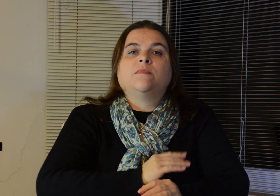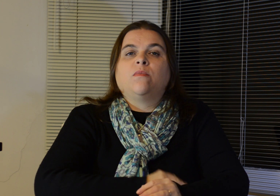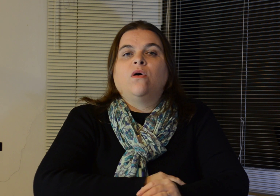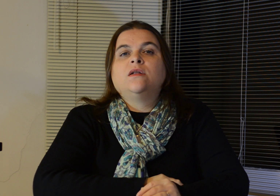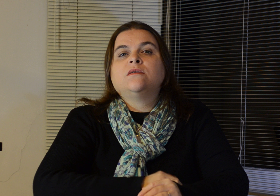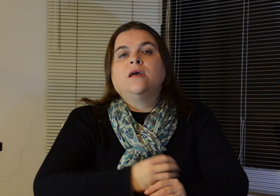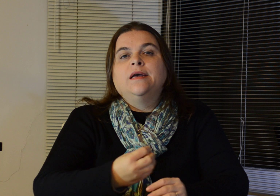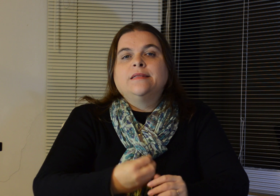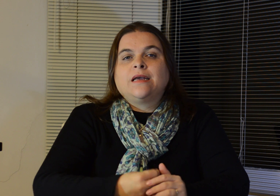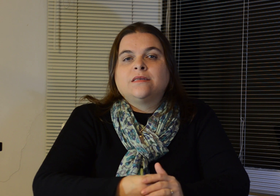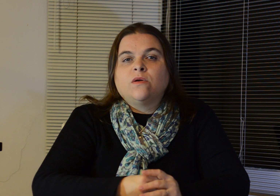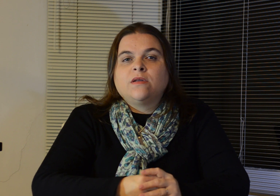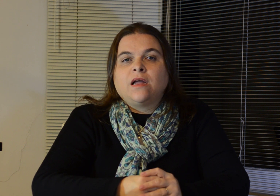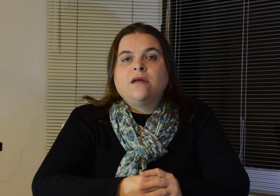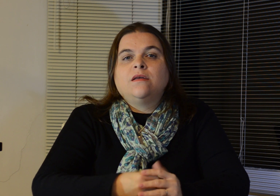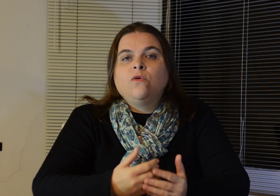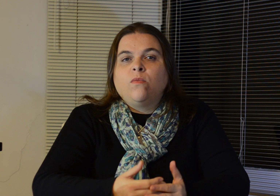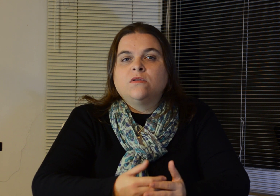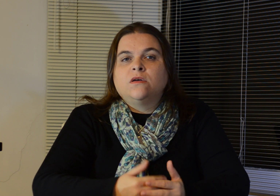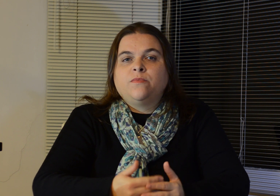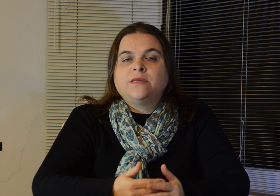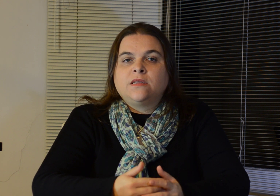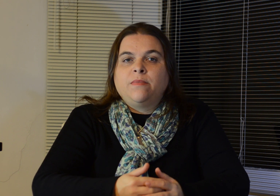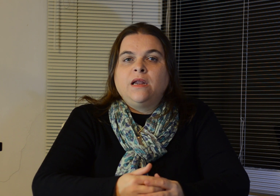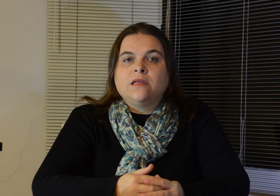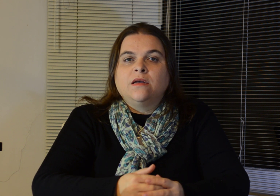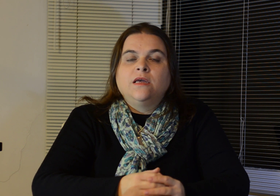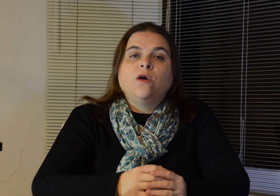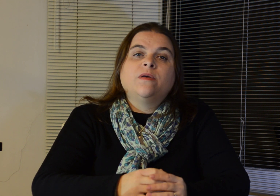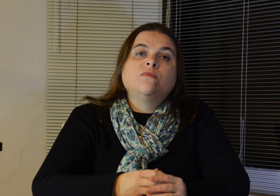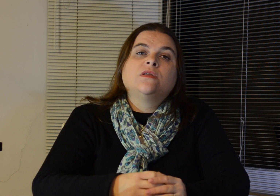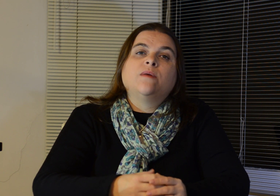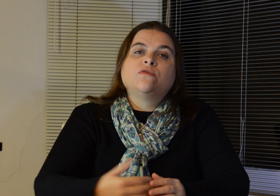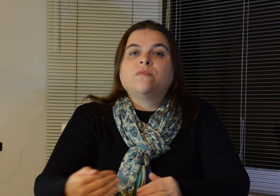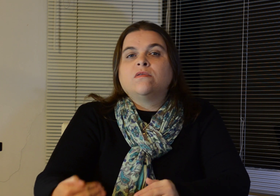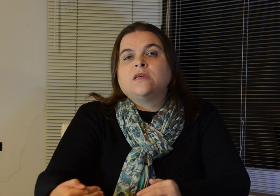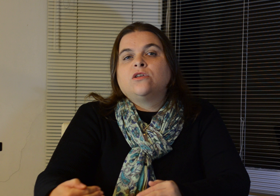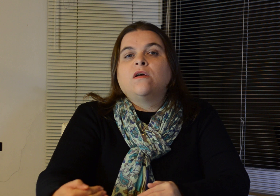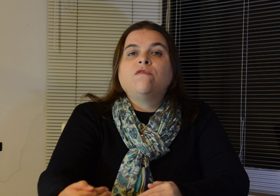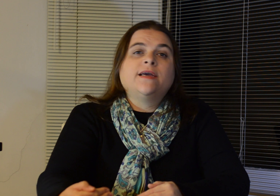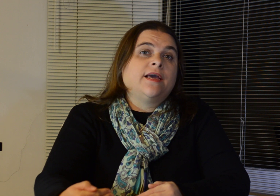memórias, na questão que está incomodando para ser trabalhada. E, ao mesmo tempo, o subconsciente não vai reagir,